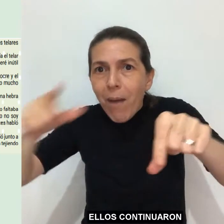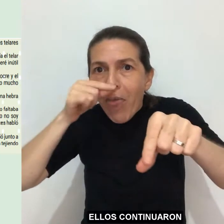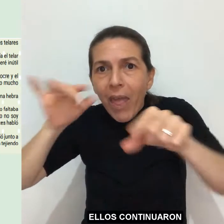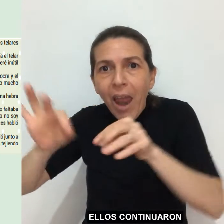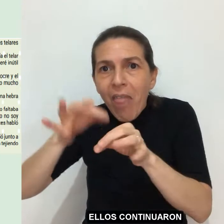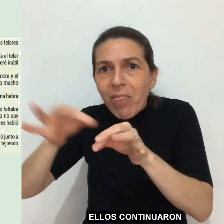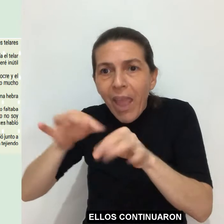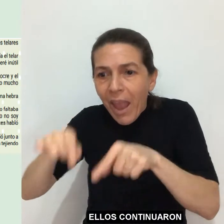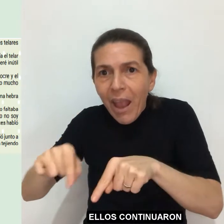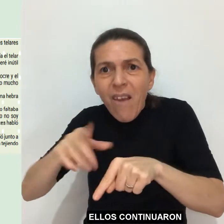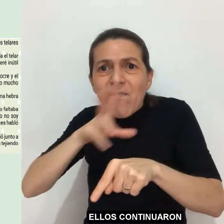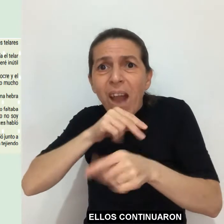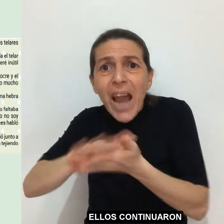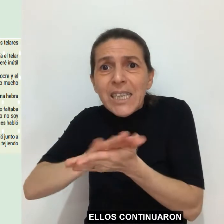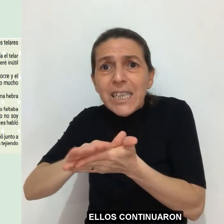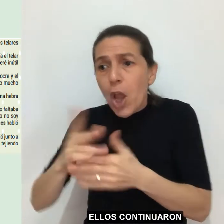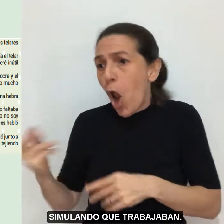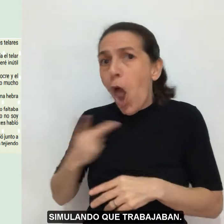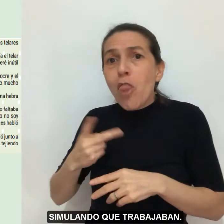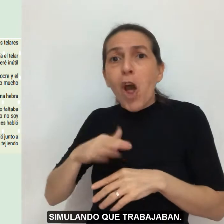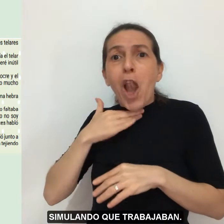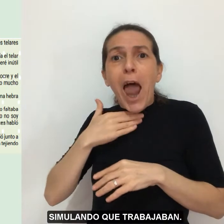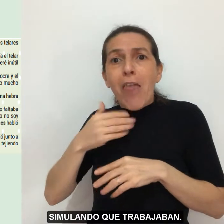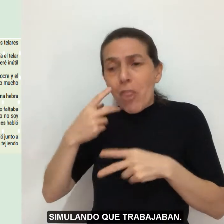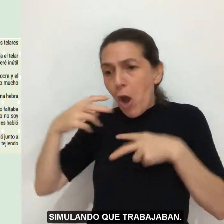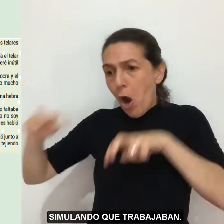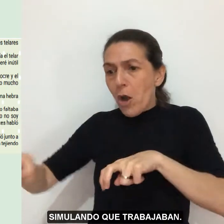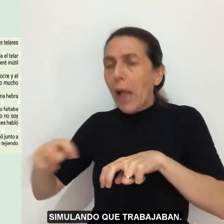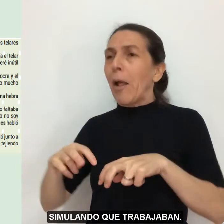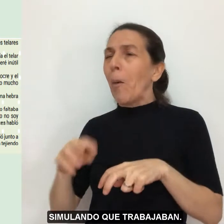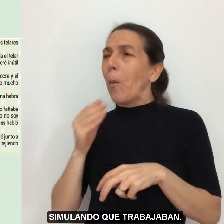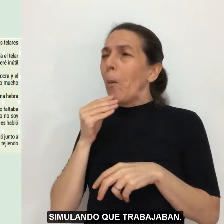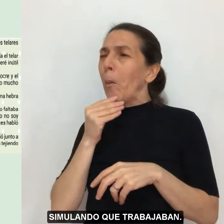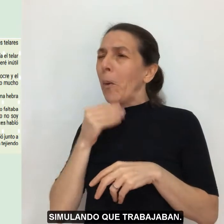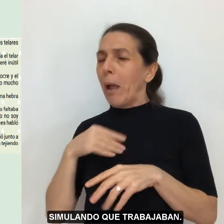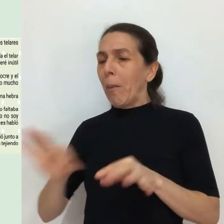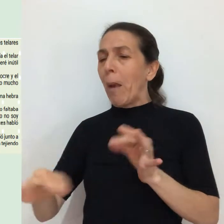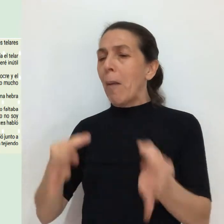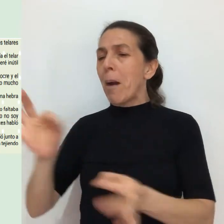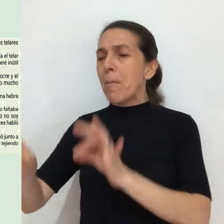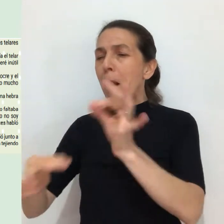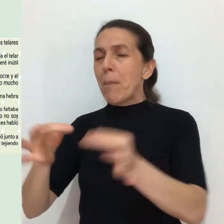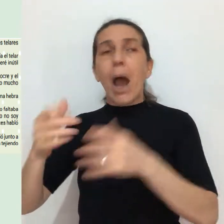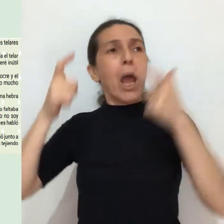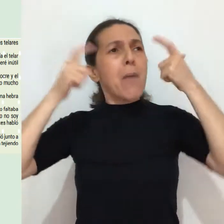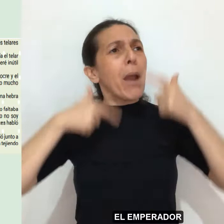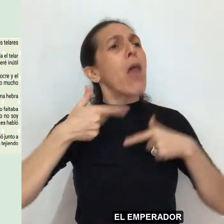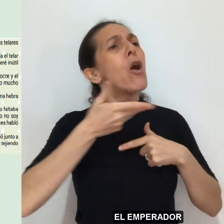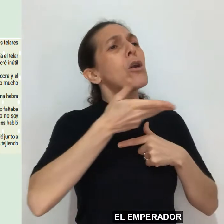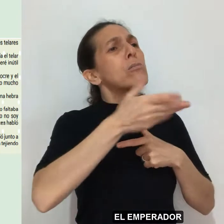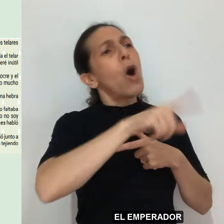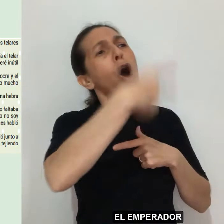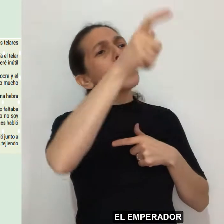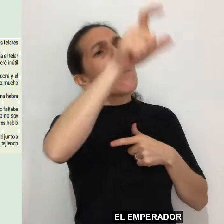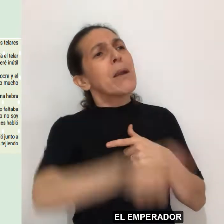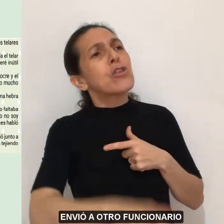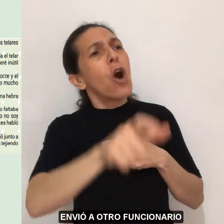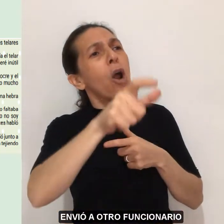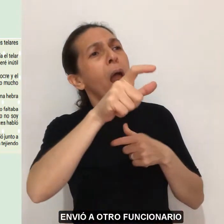Ellos continuaron simulando que trabajaban. El emperador envió a